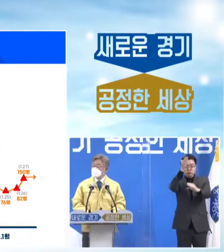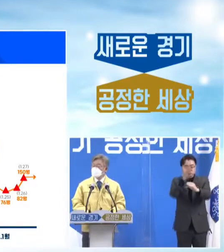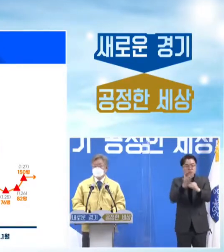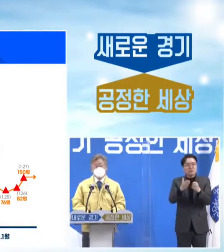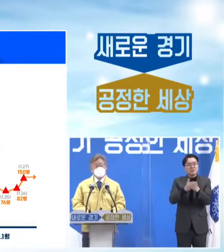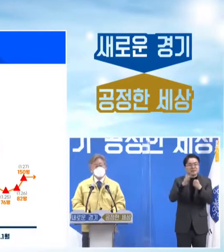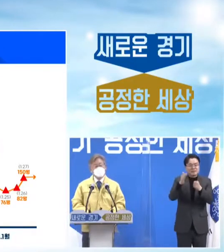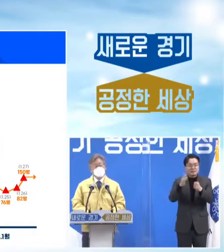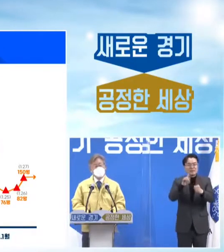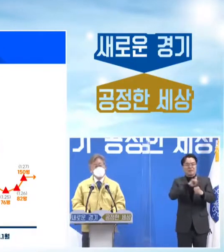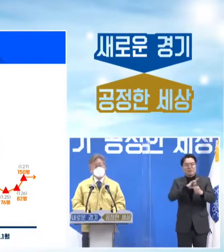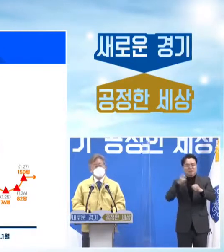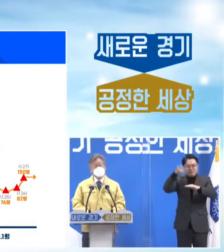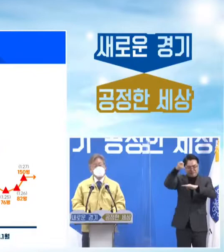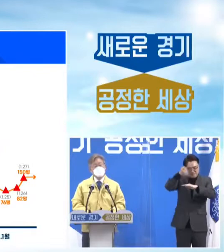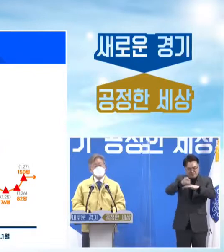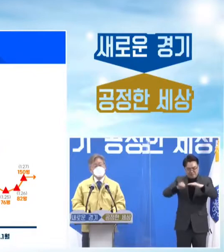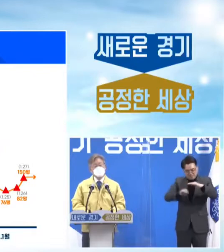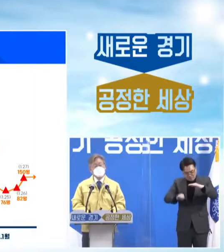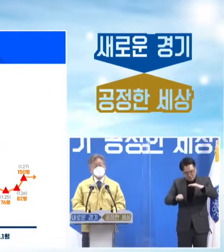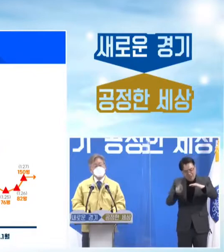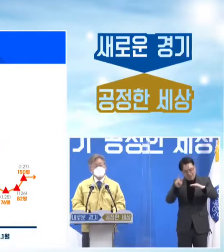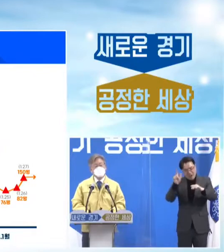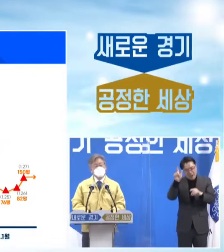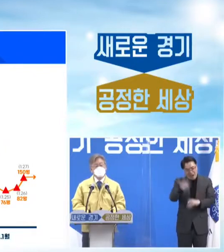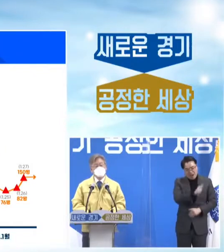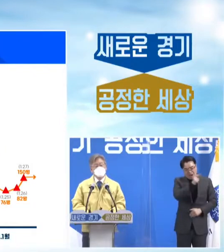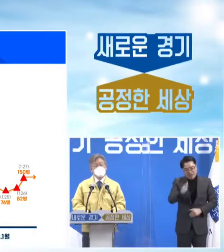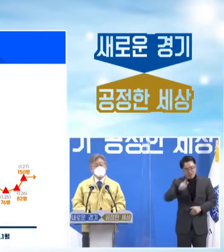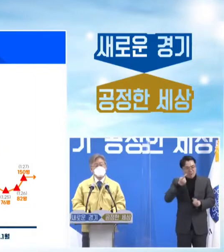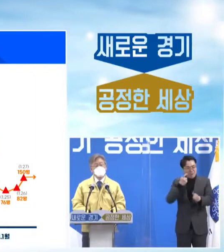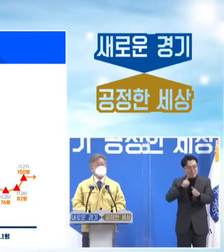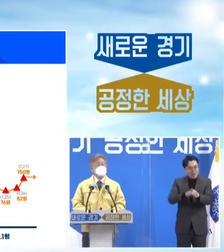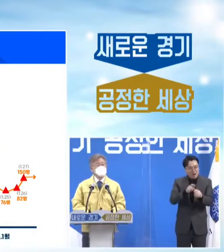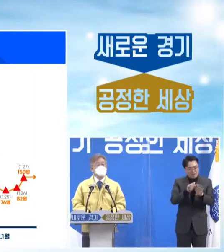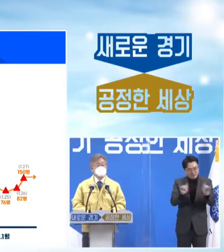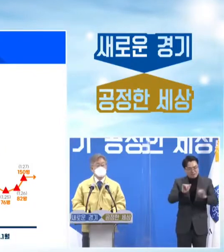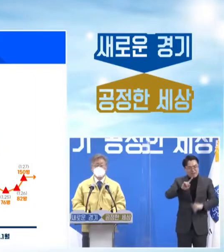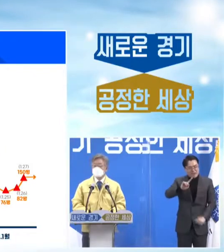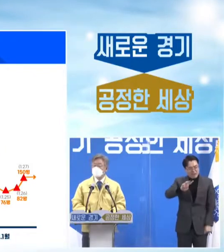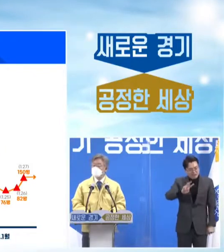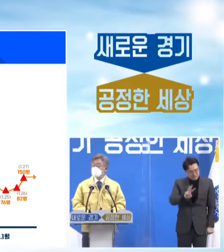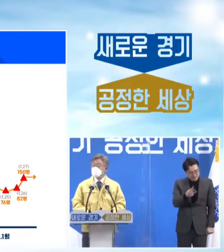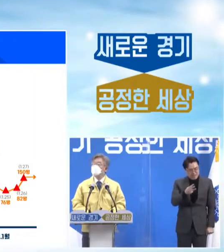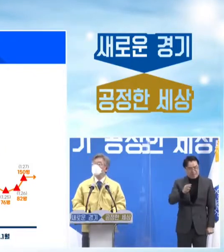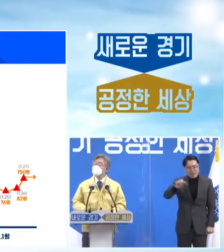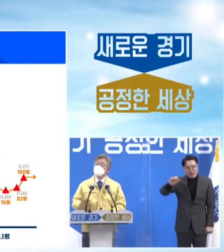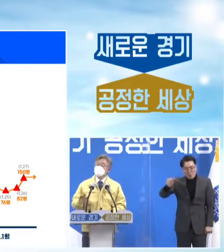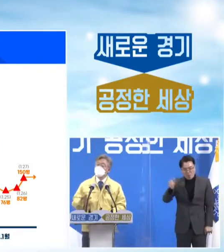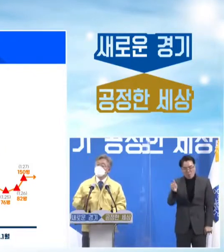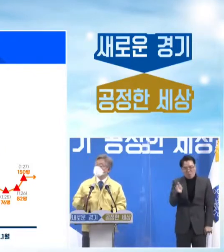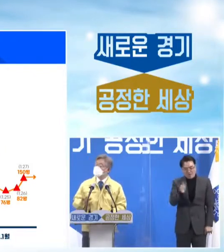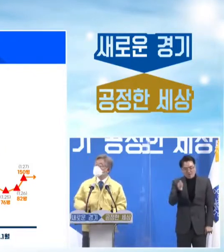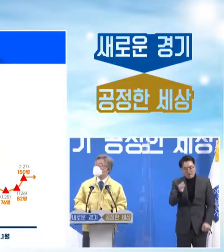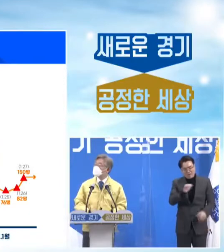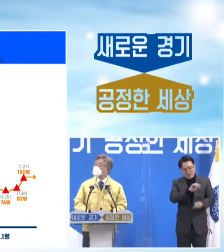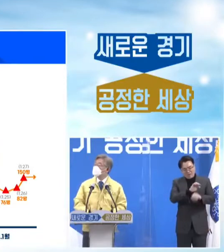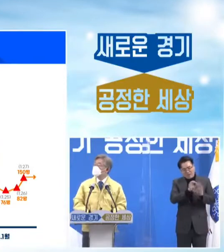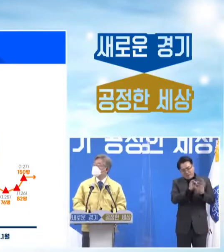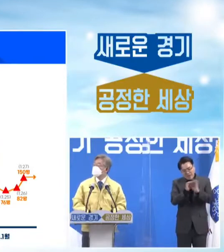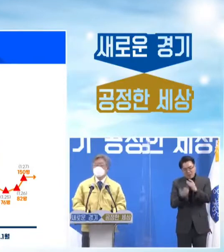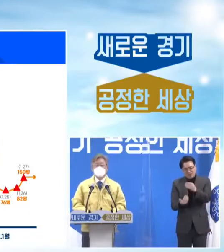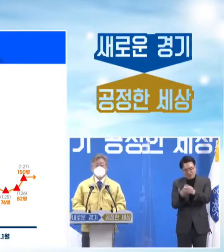저점이 아무래도 300에서 500 사이 정도가 되지 않겠느냐 그런 측면에서는 거의 저점에